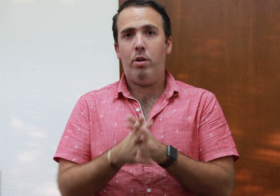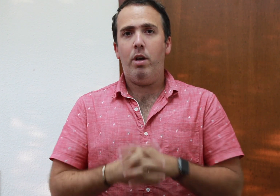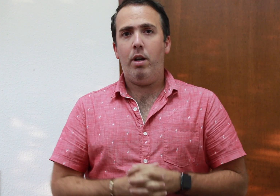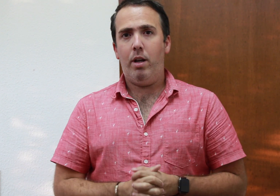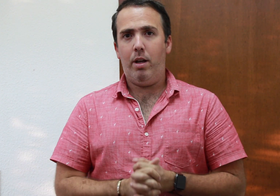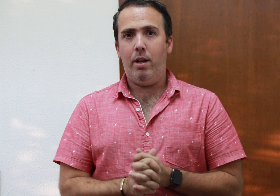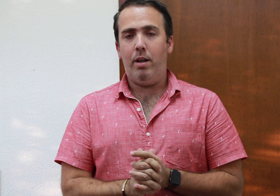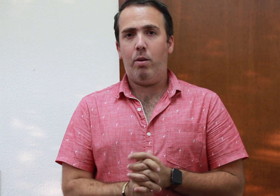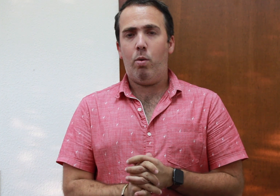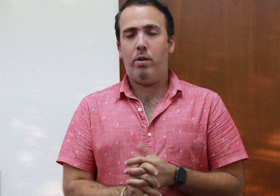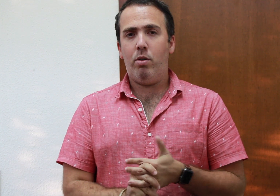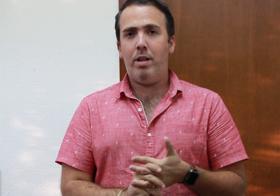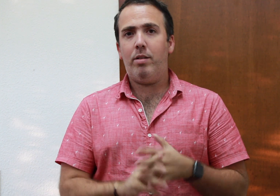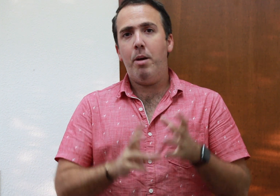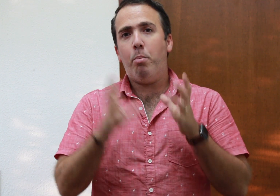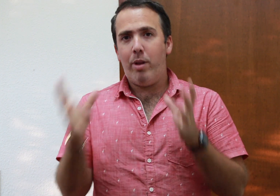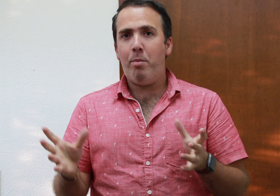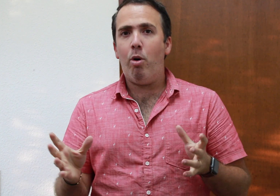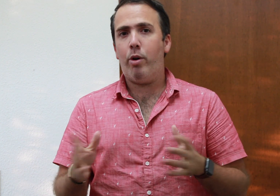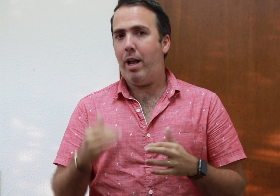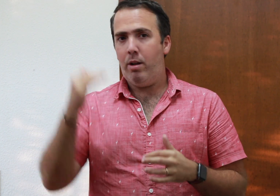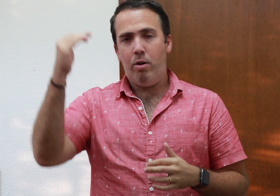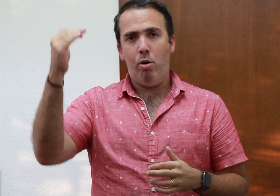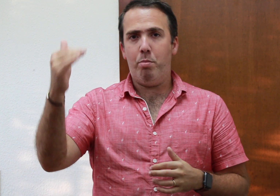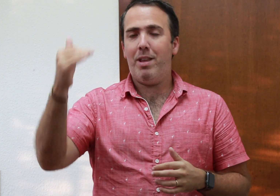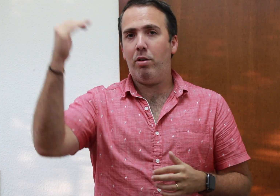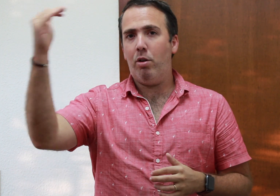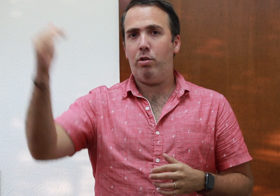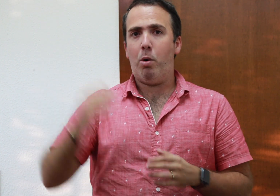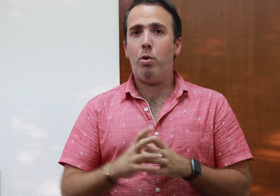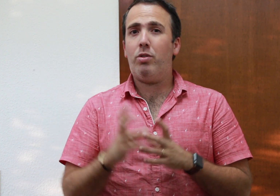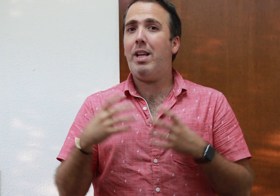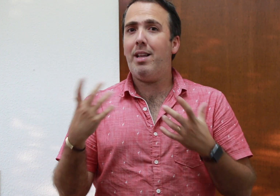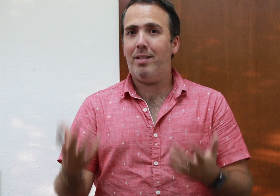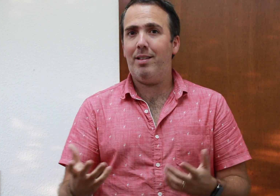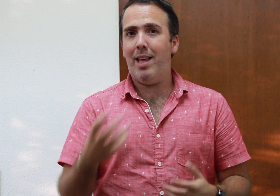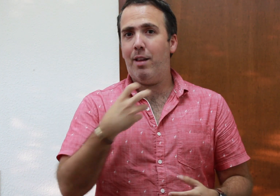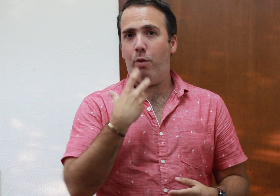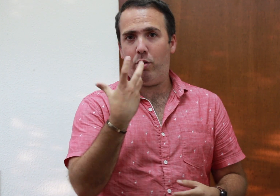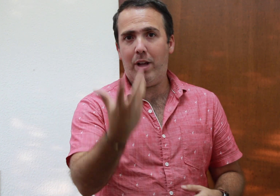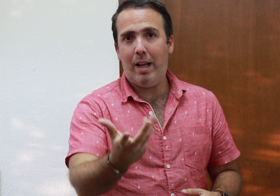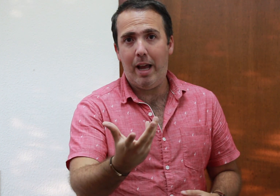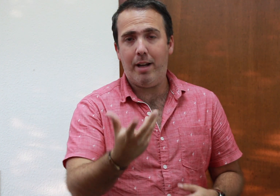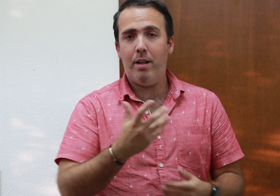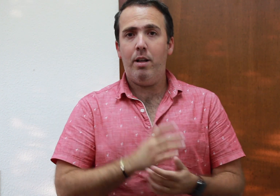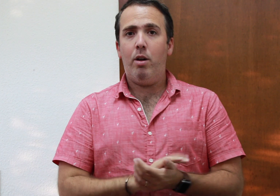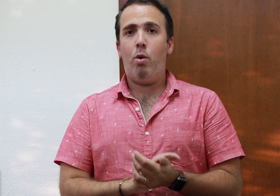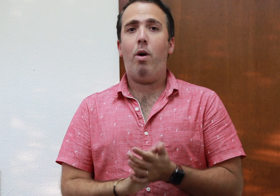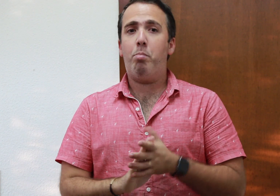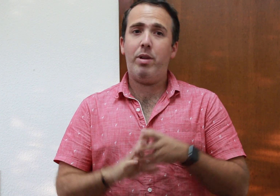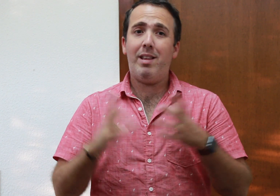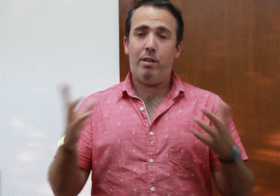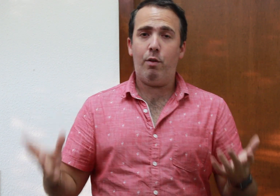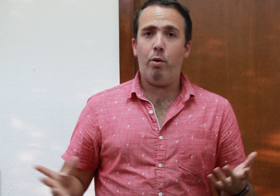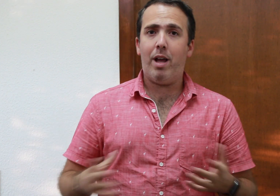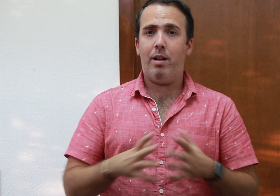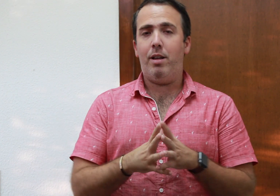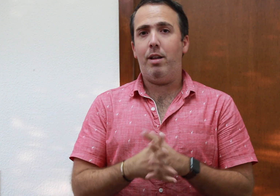cuestiones podemos lograr los medios y los agudos sin necesidad de forzar el aire, lo cual puede desfigurar y